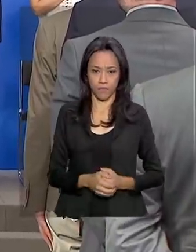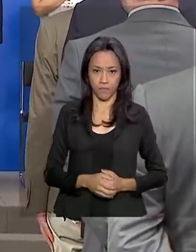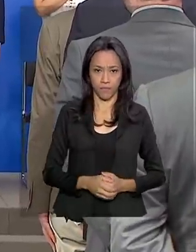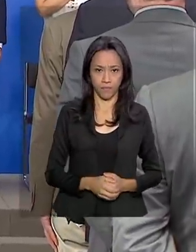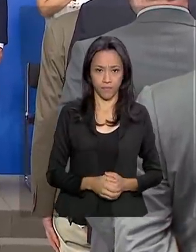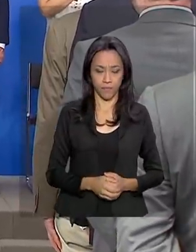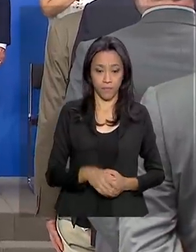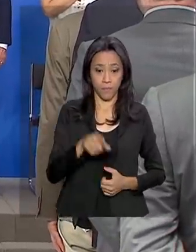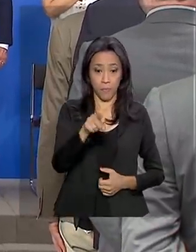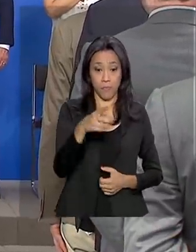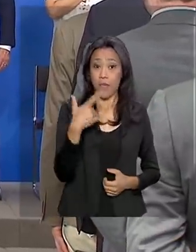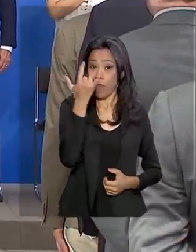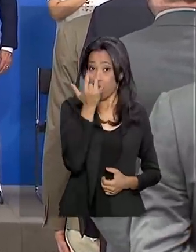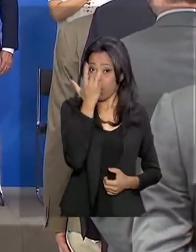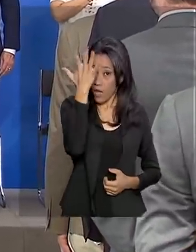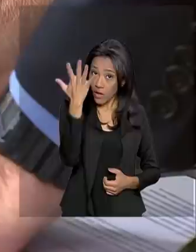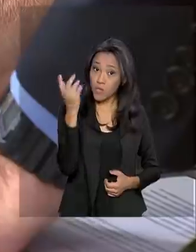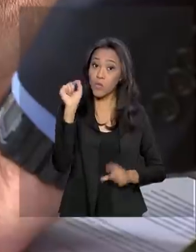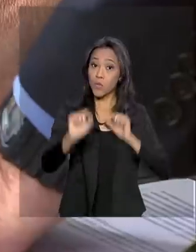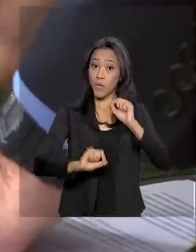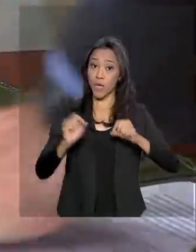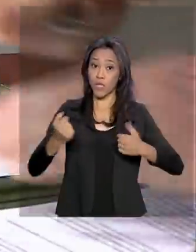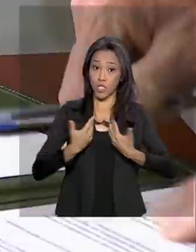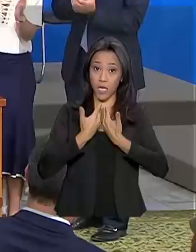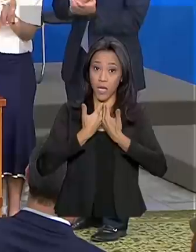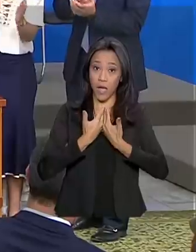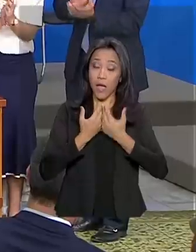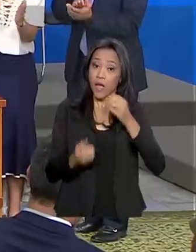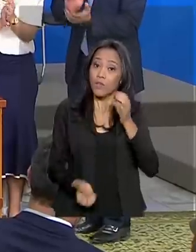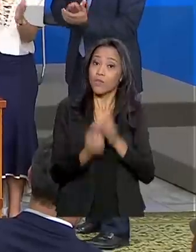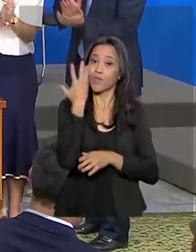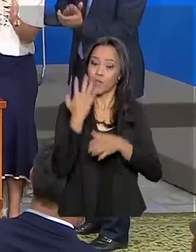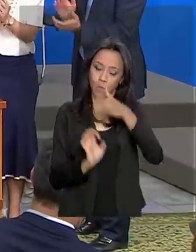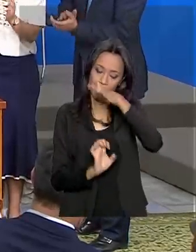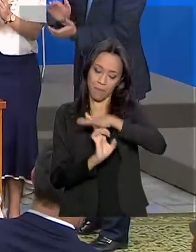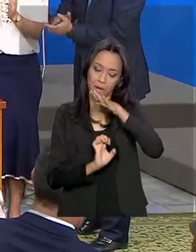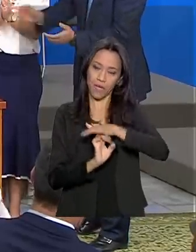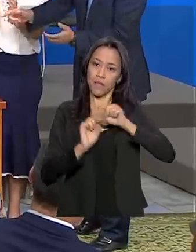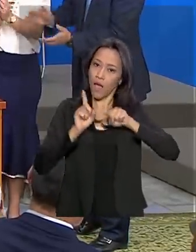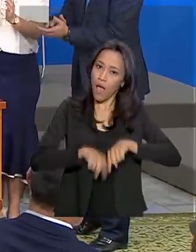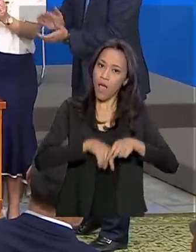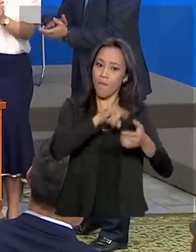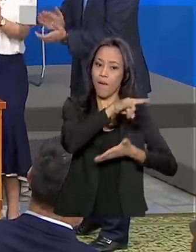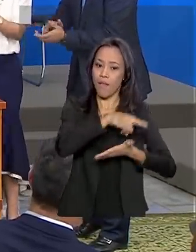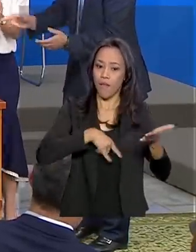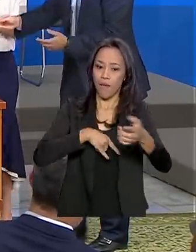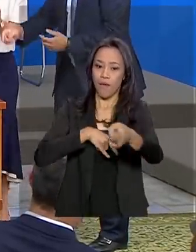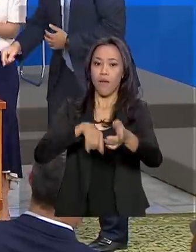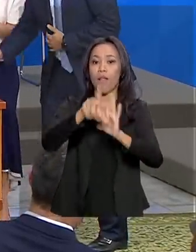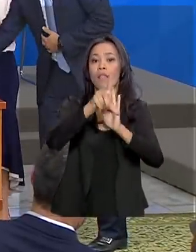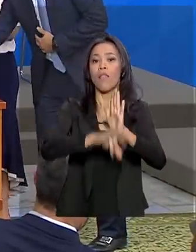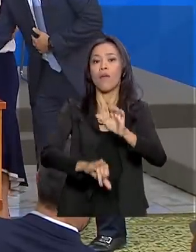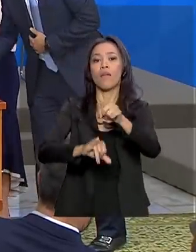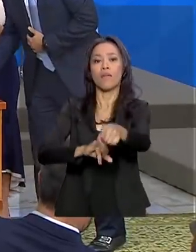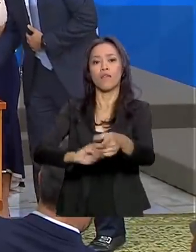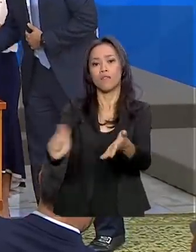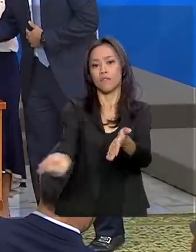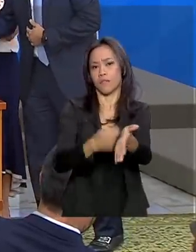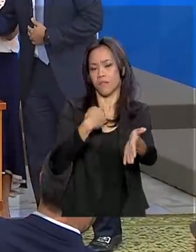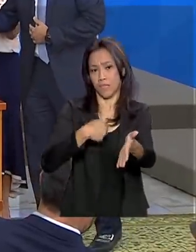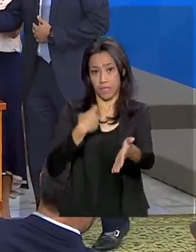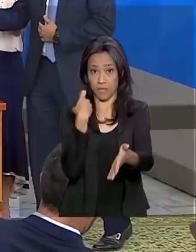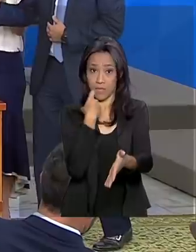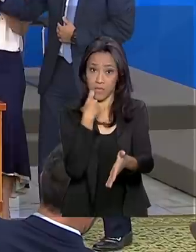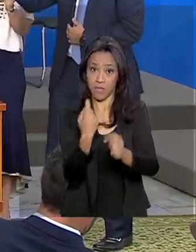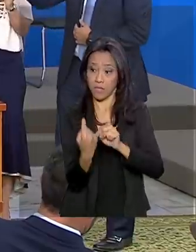Mais facilidade na hora de abrir o negócio é o que prevê a lei sancionada nesta sexta-feira pelo presidente Jair